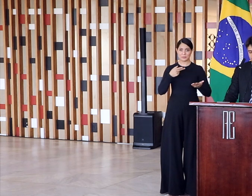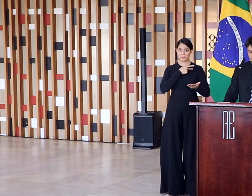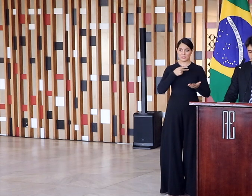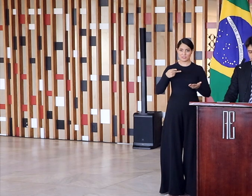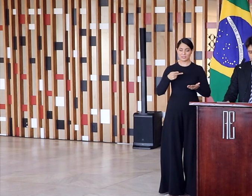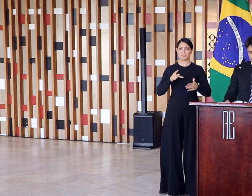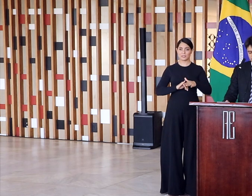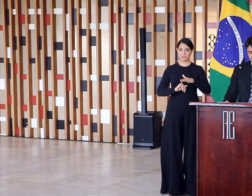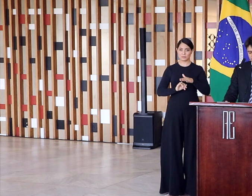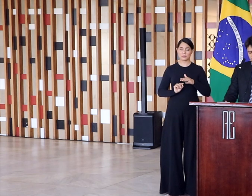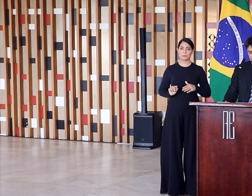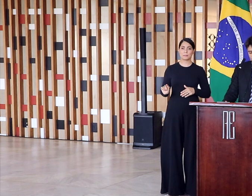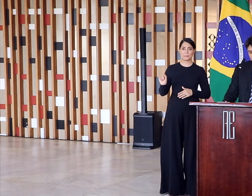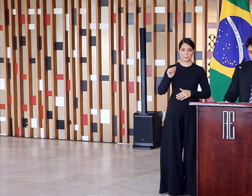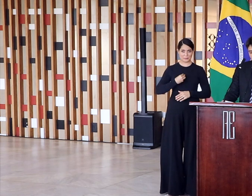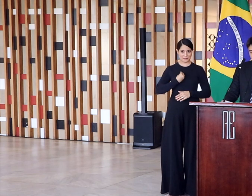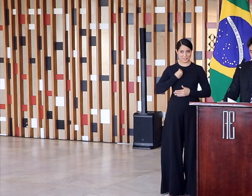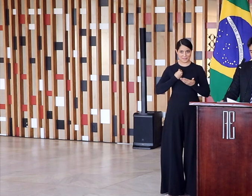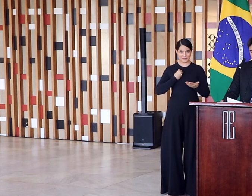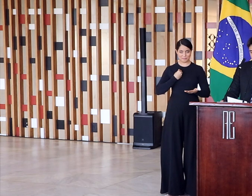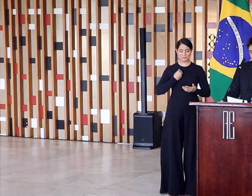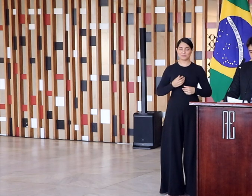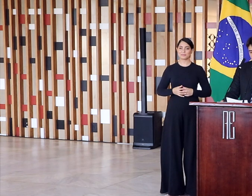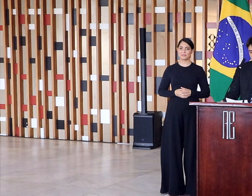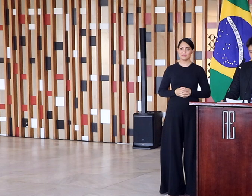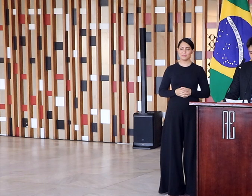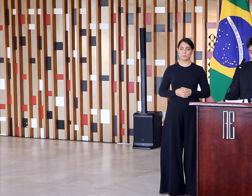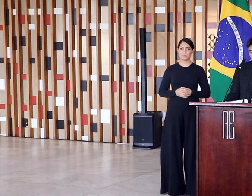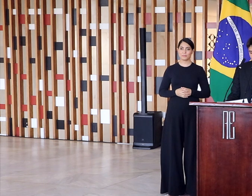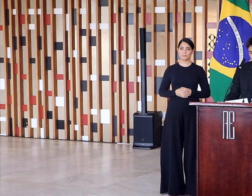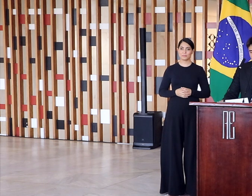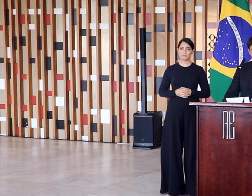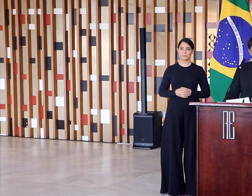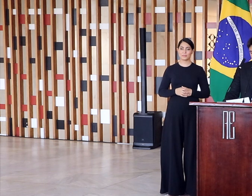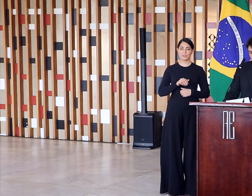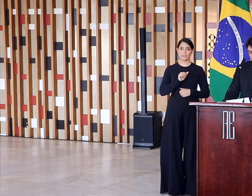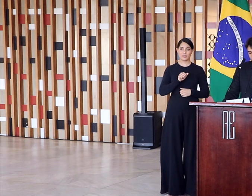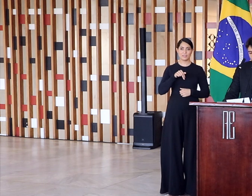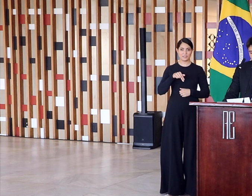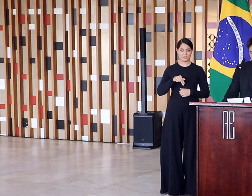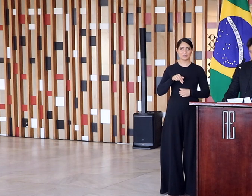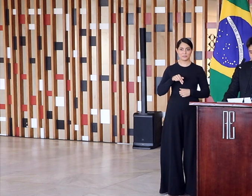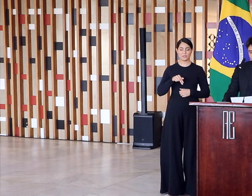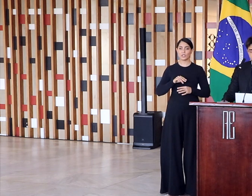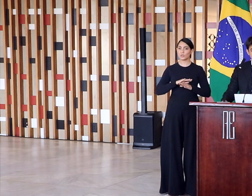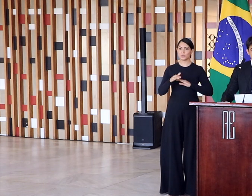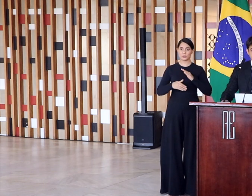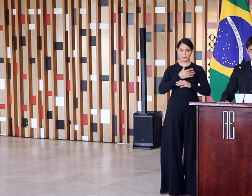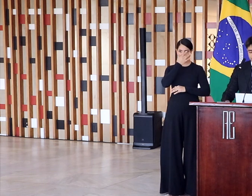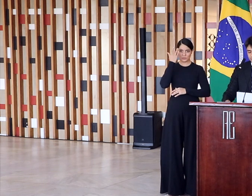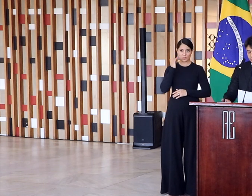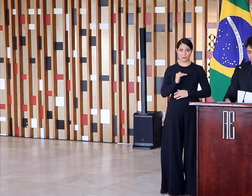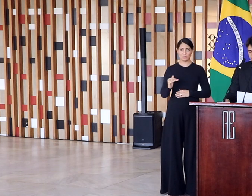demais entidades aqui presentes, aos diretores da ANM e todas as autoridades aqui